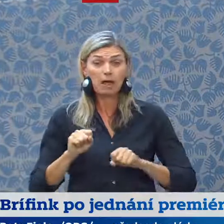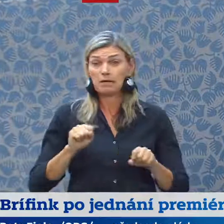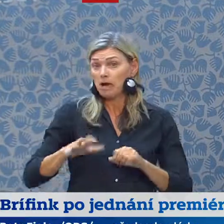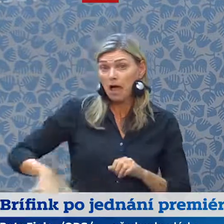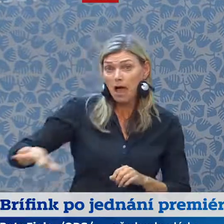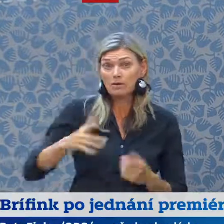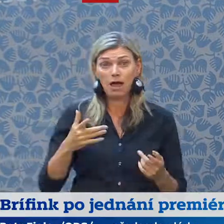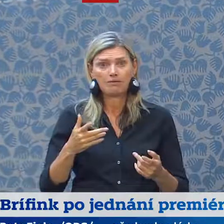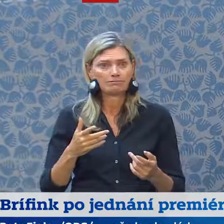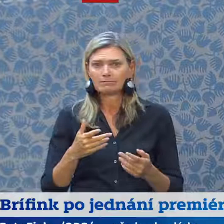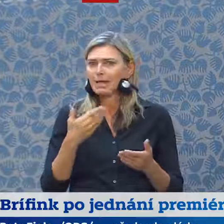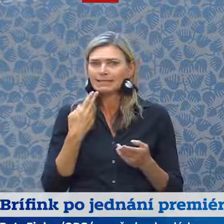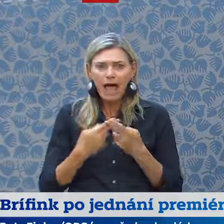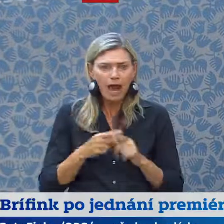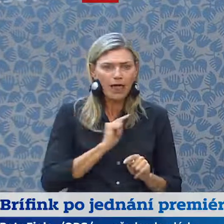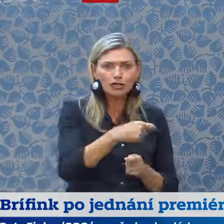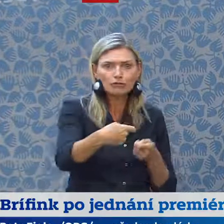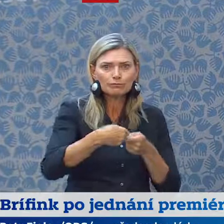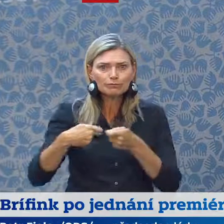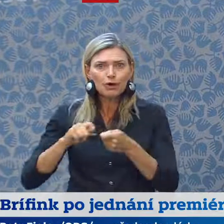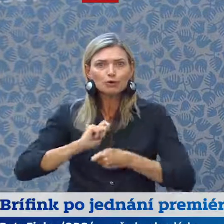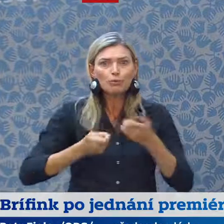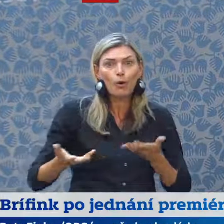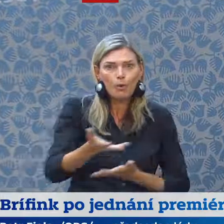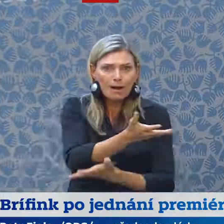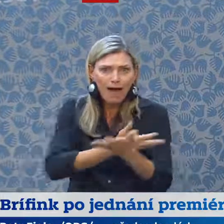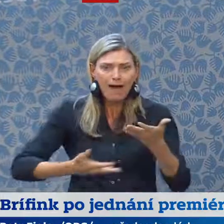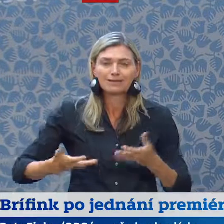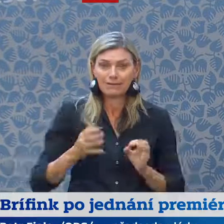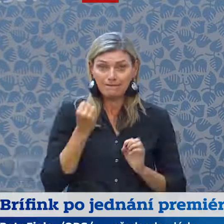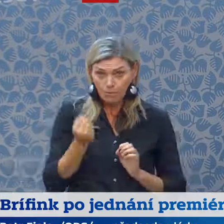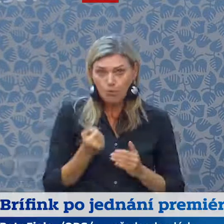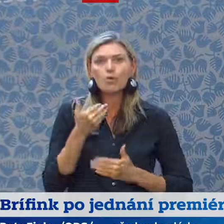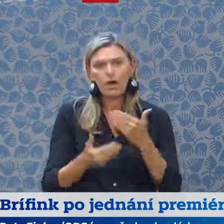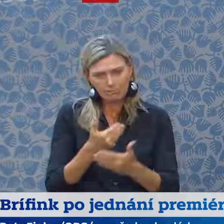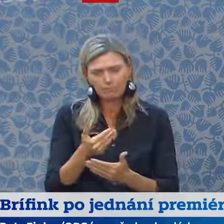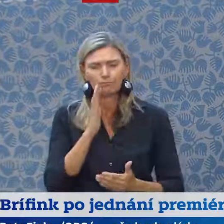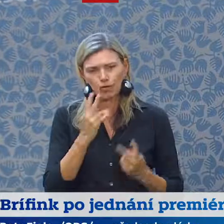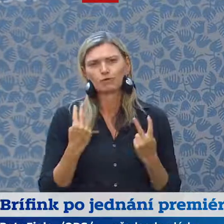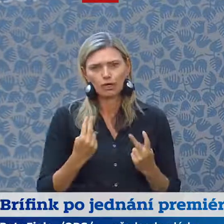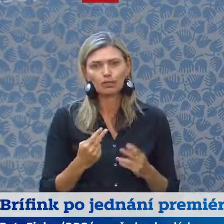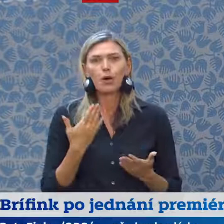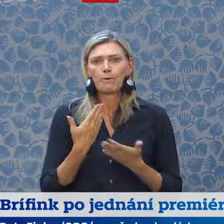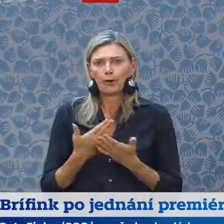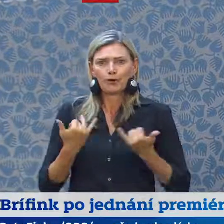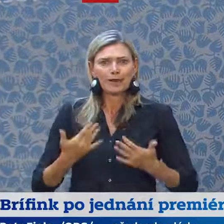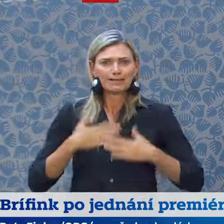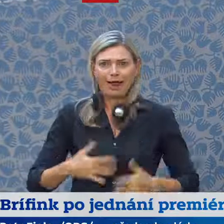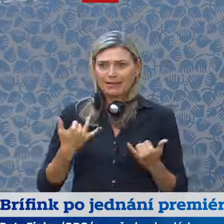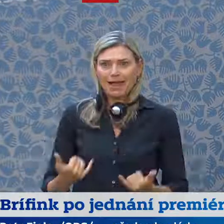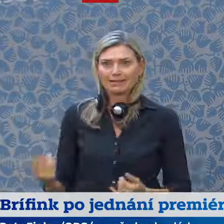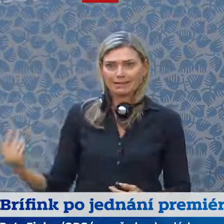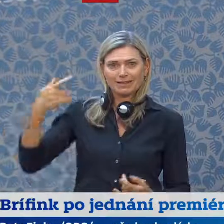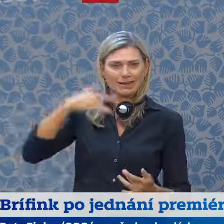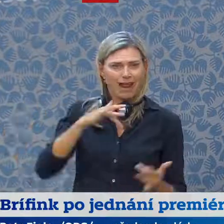ale jak budou spolupracovat v další instituce, tak jsem rád, že návštěva delegace Evropského parlamentu nekončí tady na